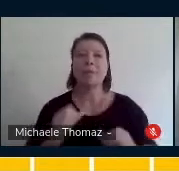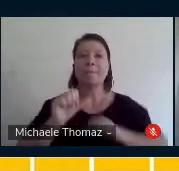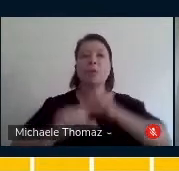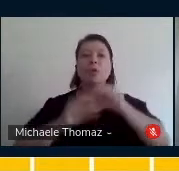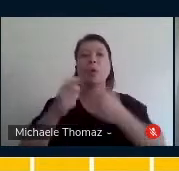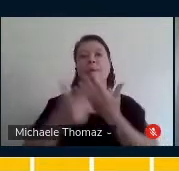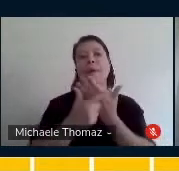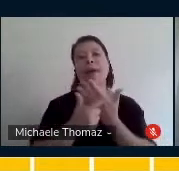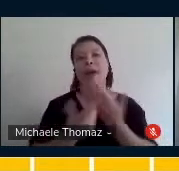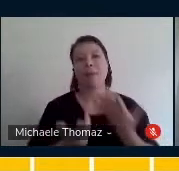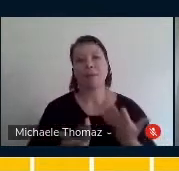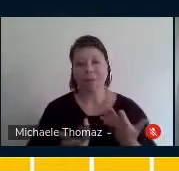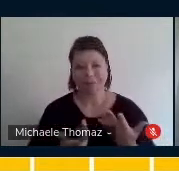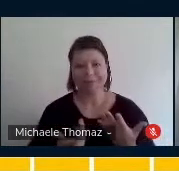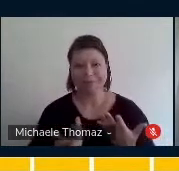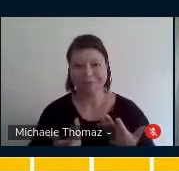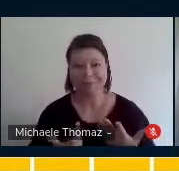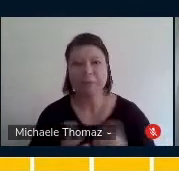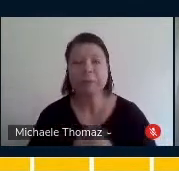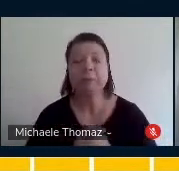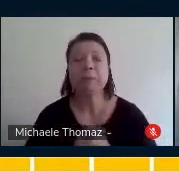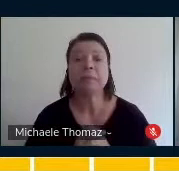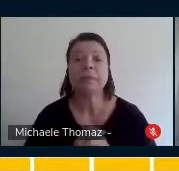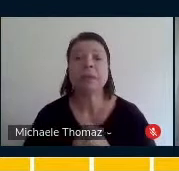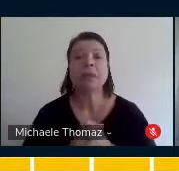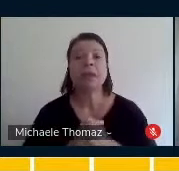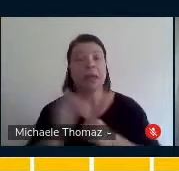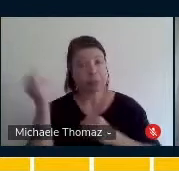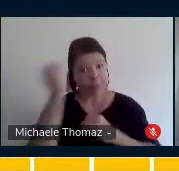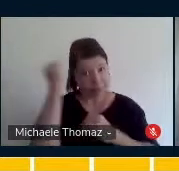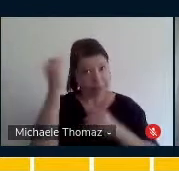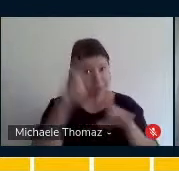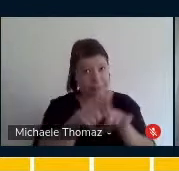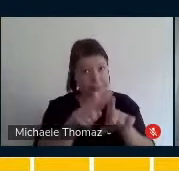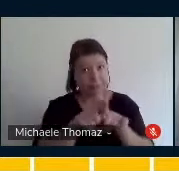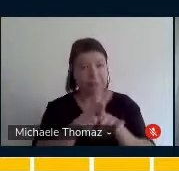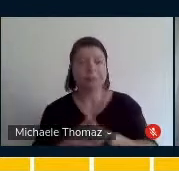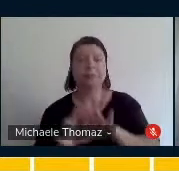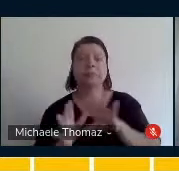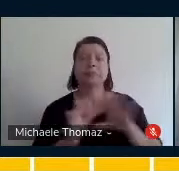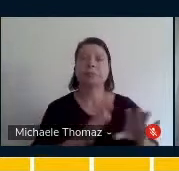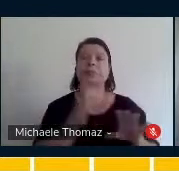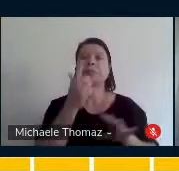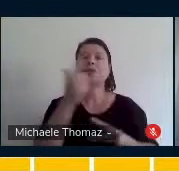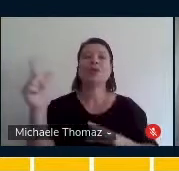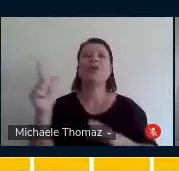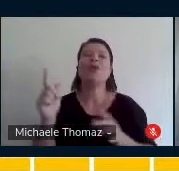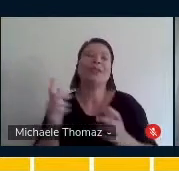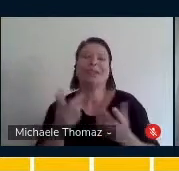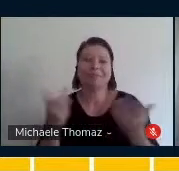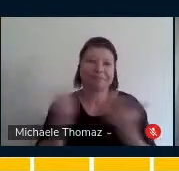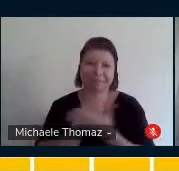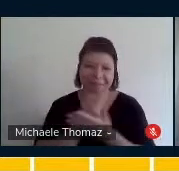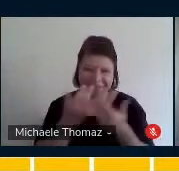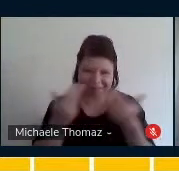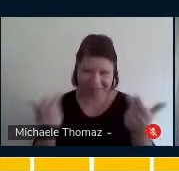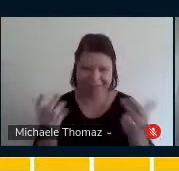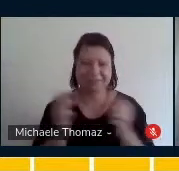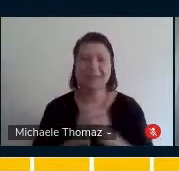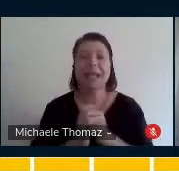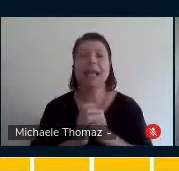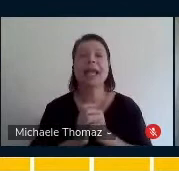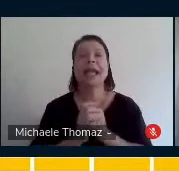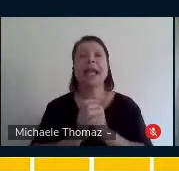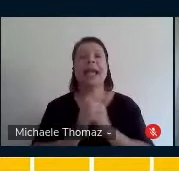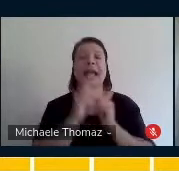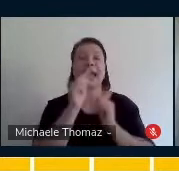Outro momento que a gente teve com a Paula foi a sua vivência no dia das crianças. Então,